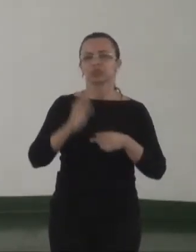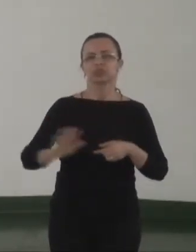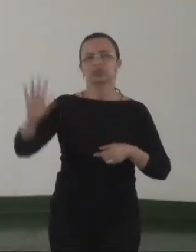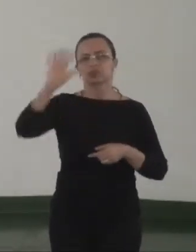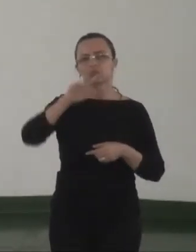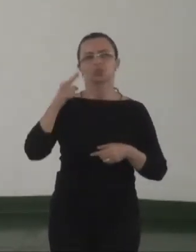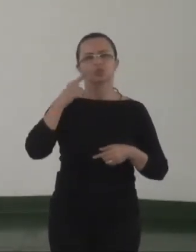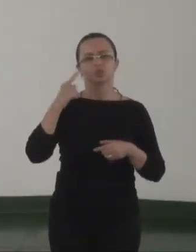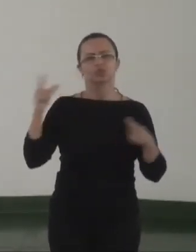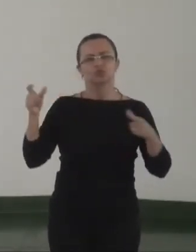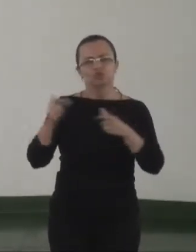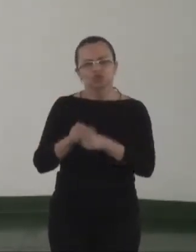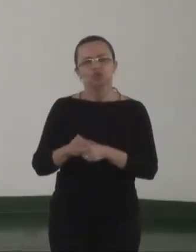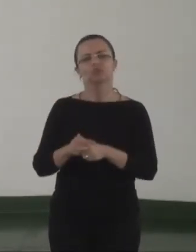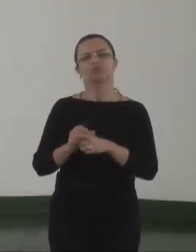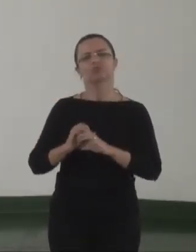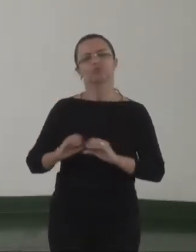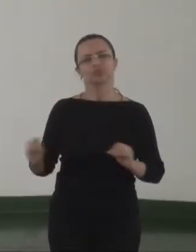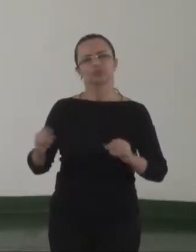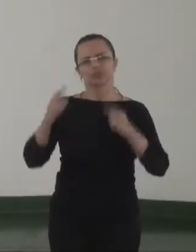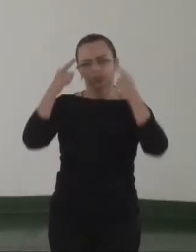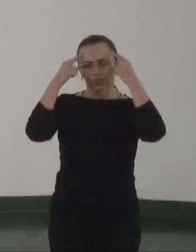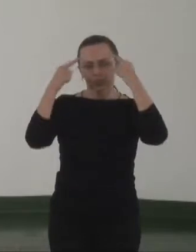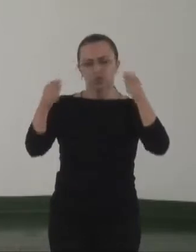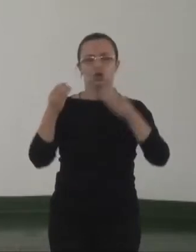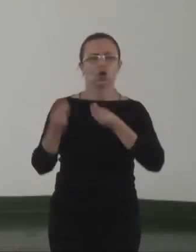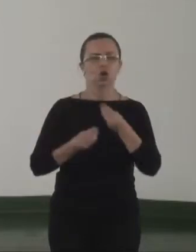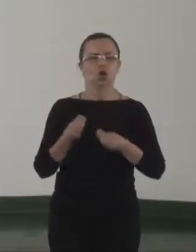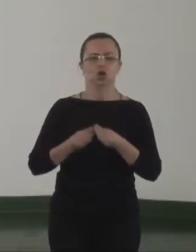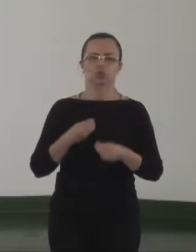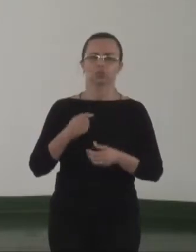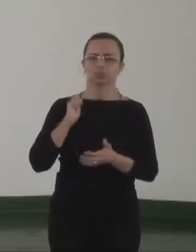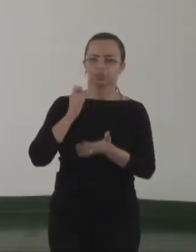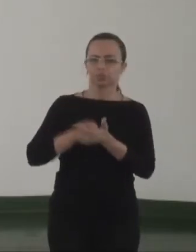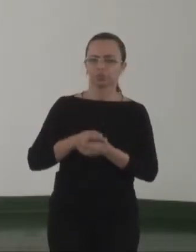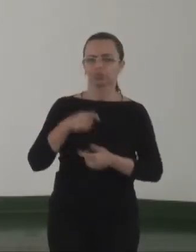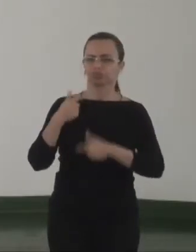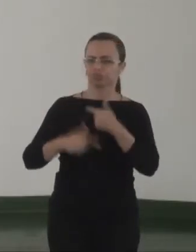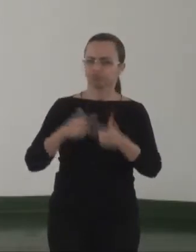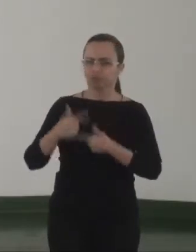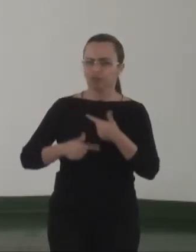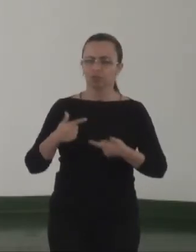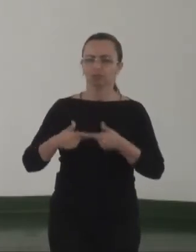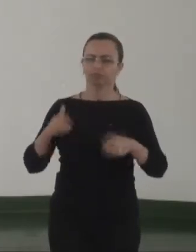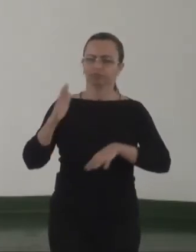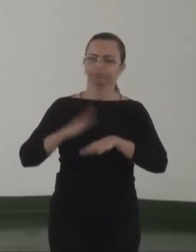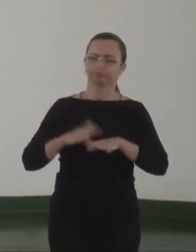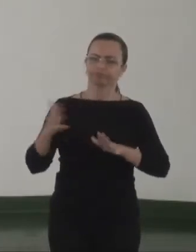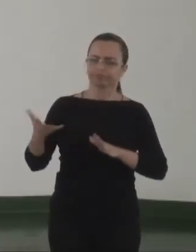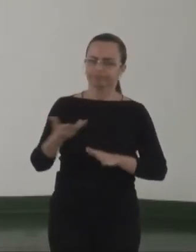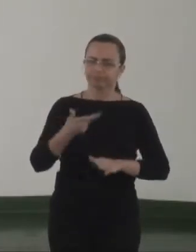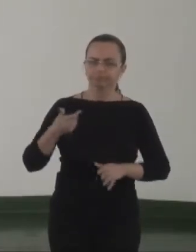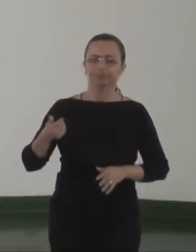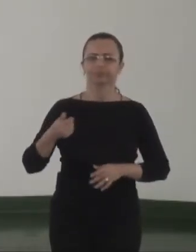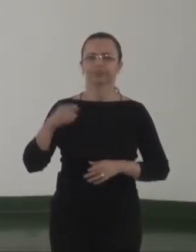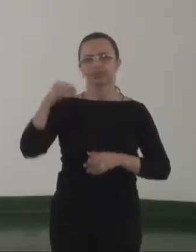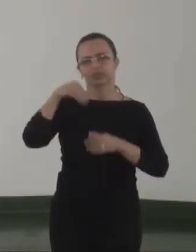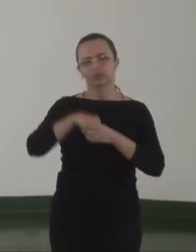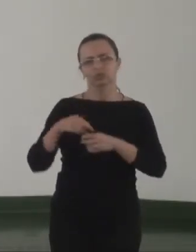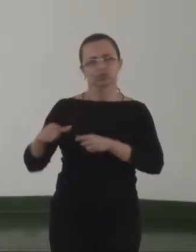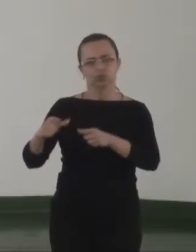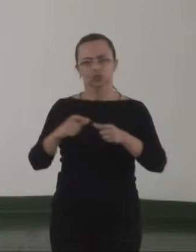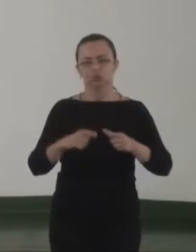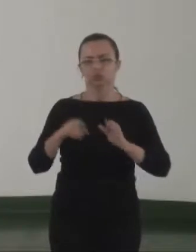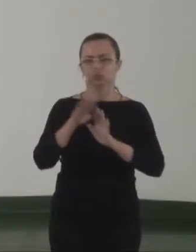de forma a cobrir o funcionamento com mais eficácia das instituições,